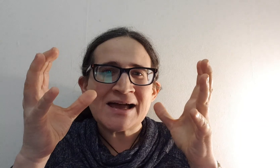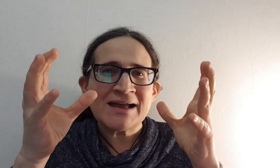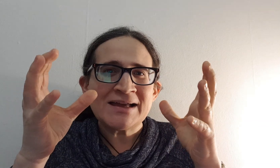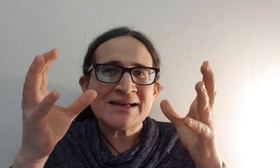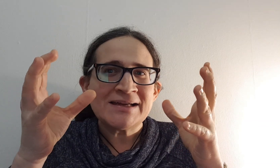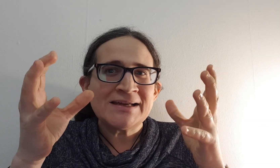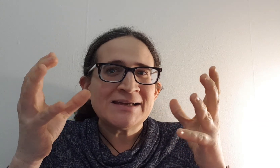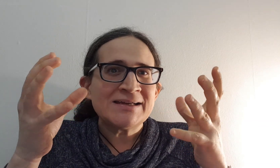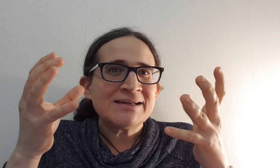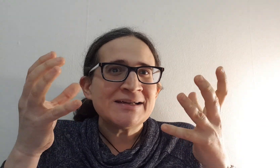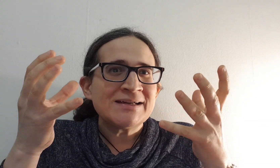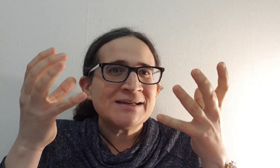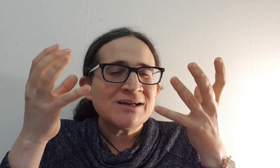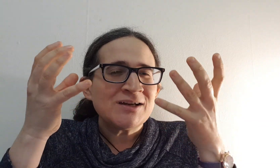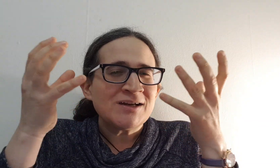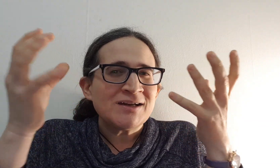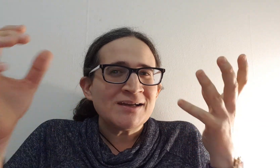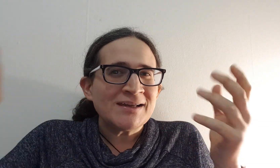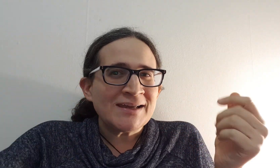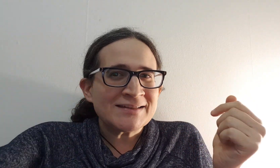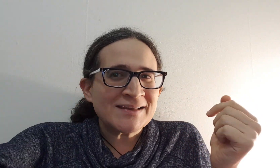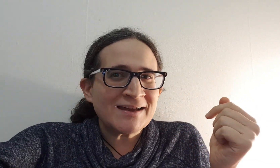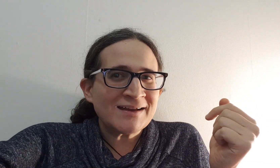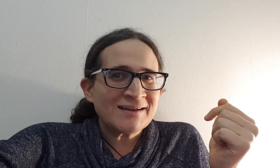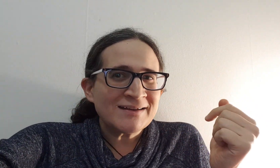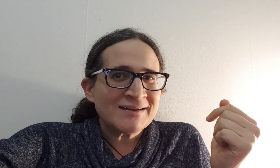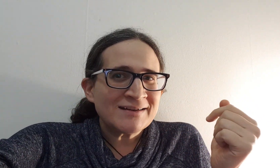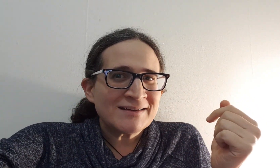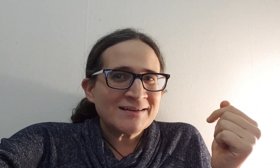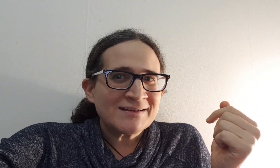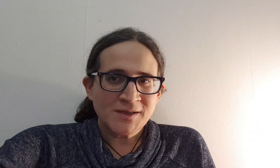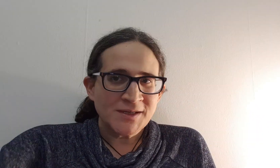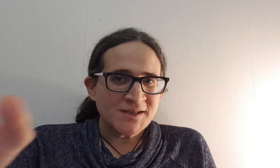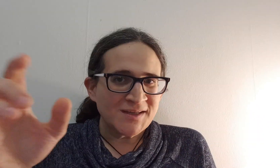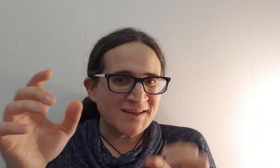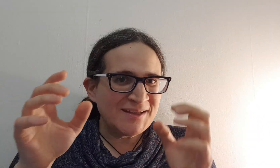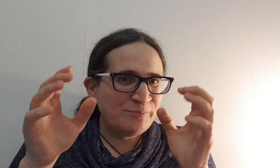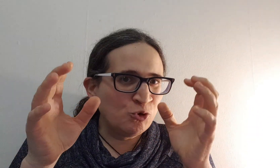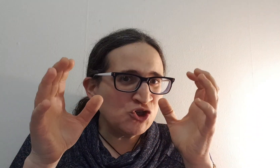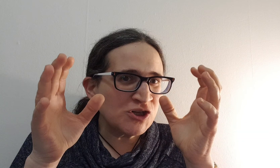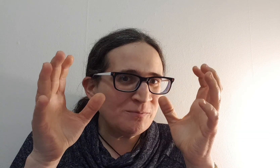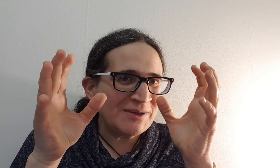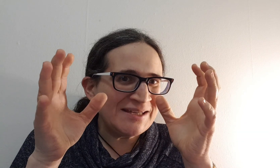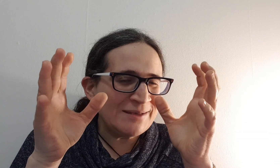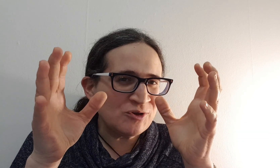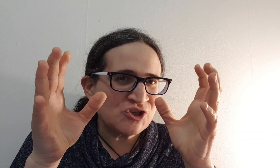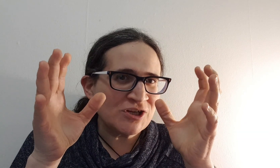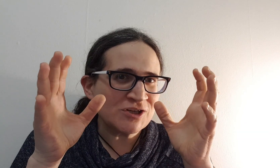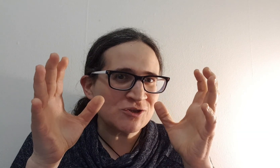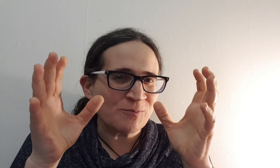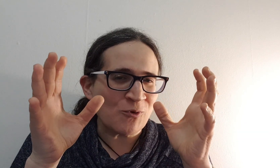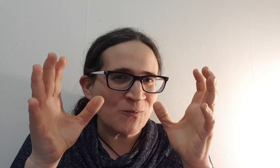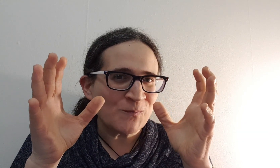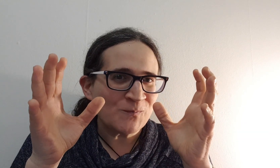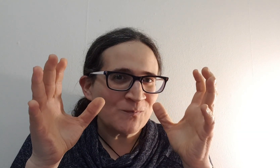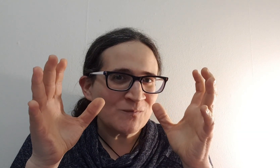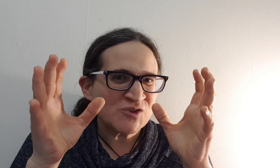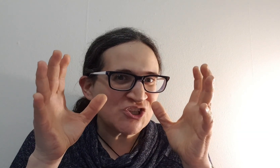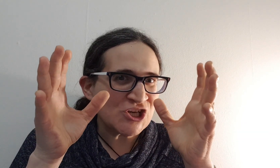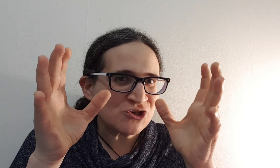הריבוי של מילים שיש בו שיש